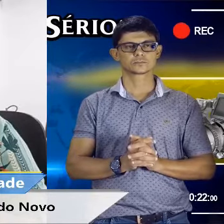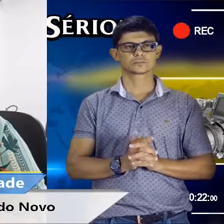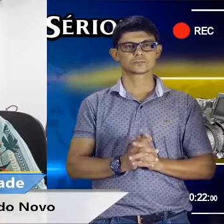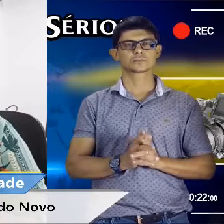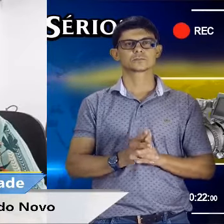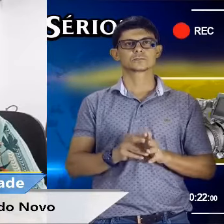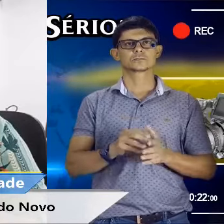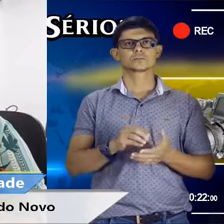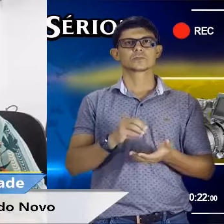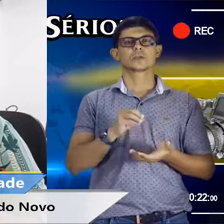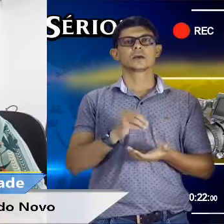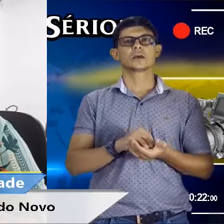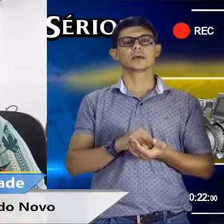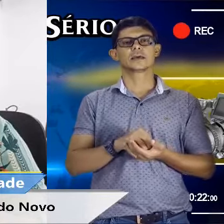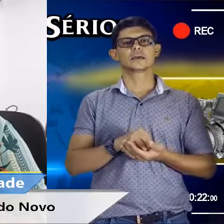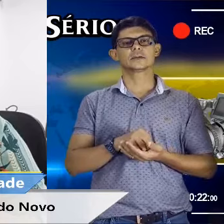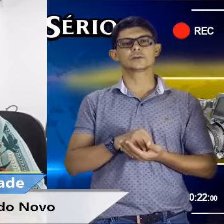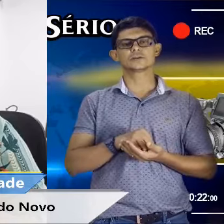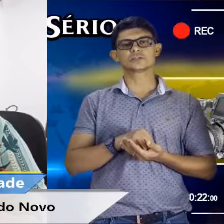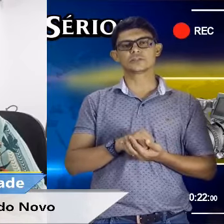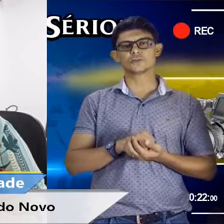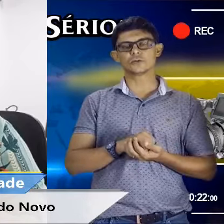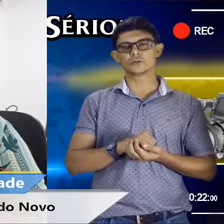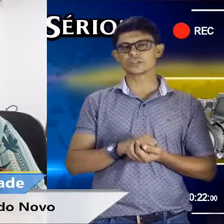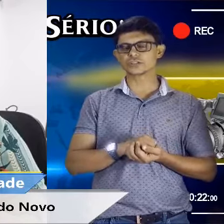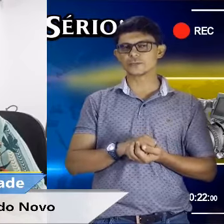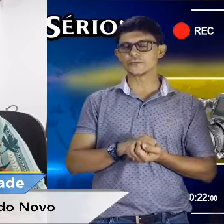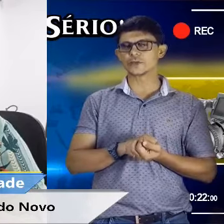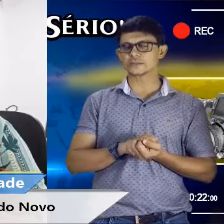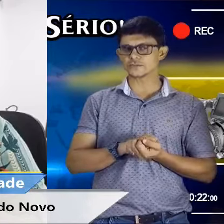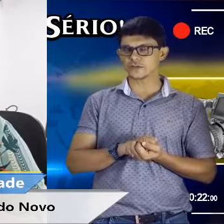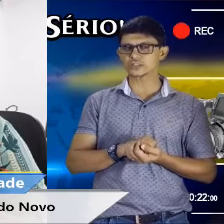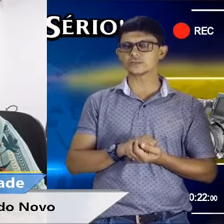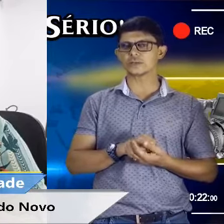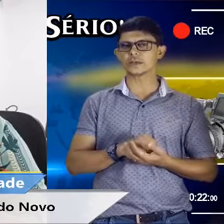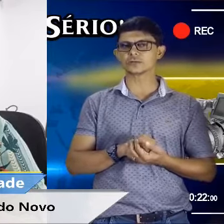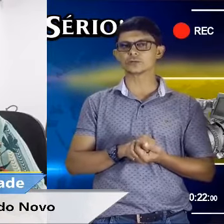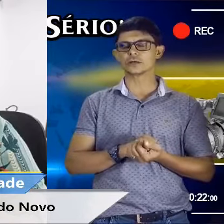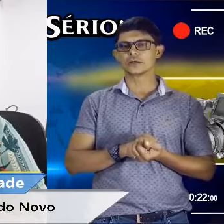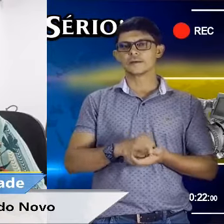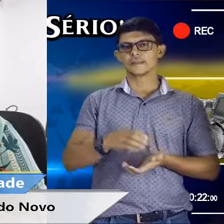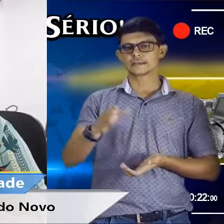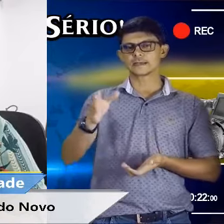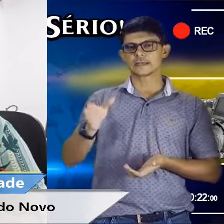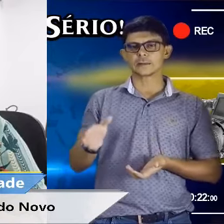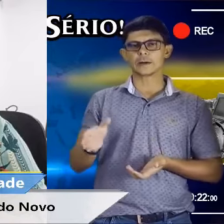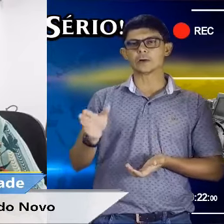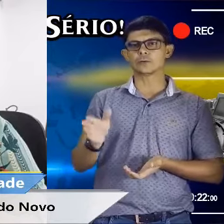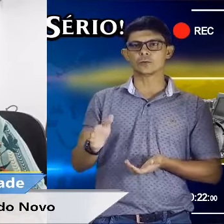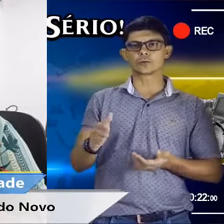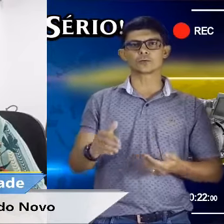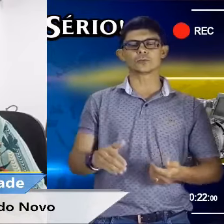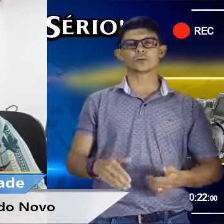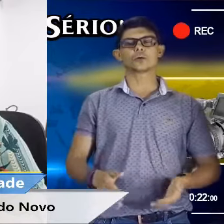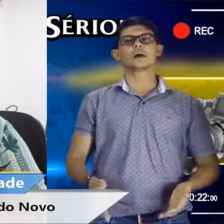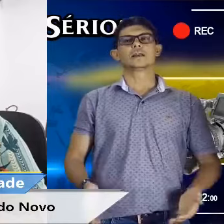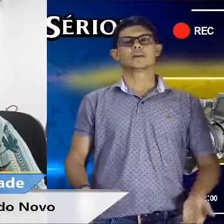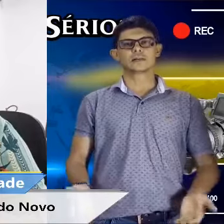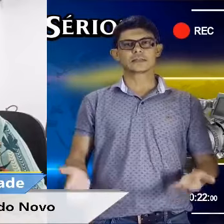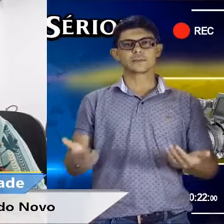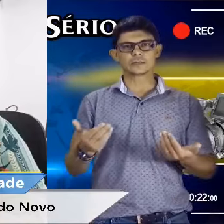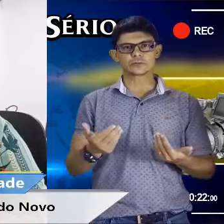dentro dos nossos direitos. inclusive o município fez investimento nessa Gleba 1 com